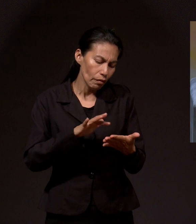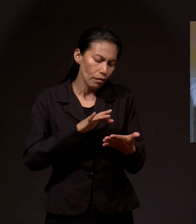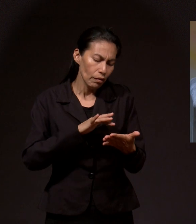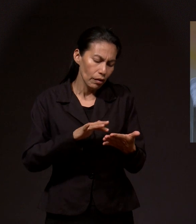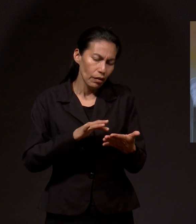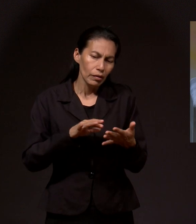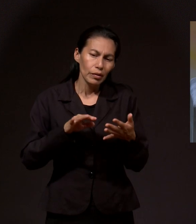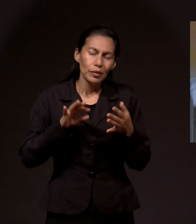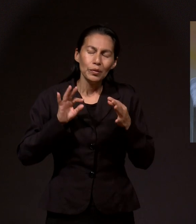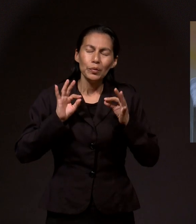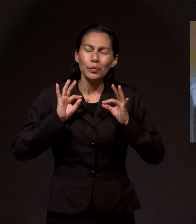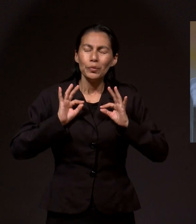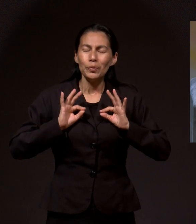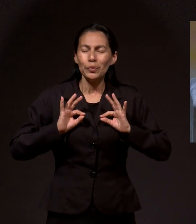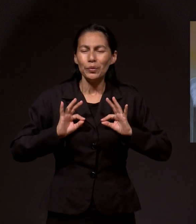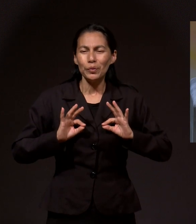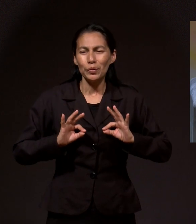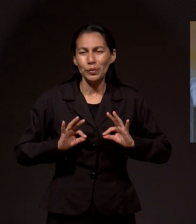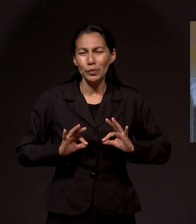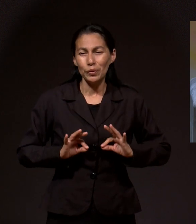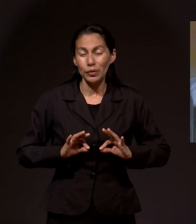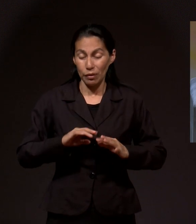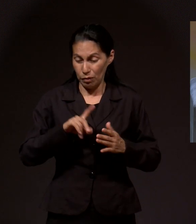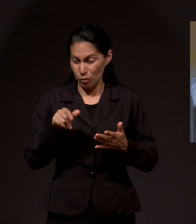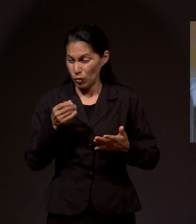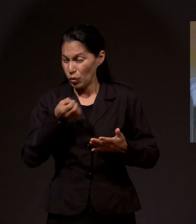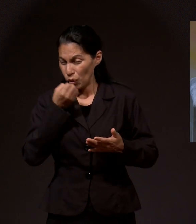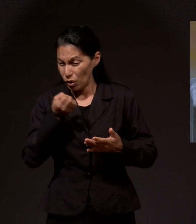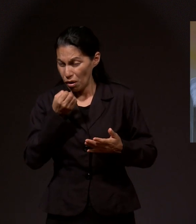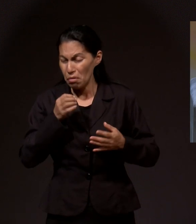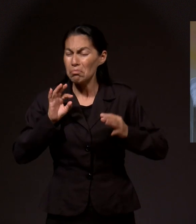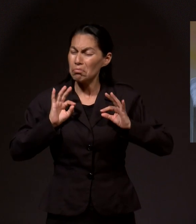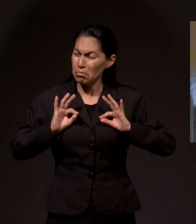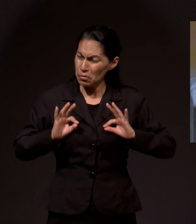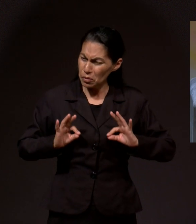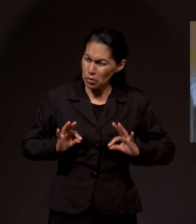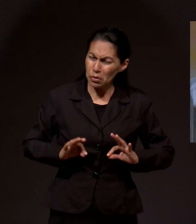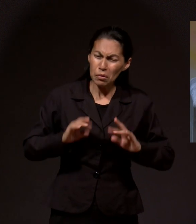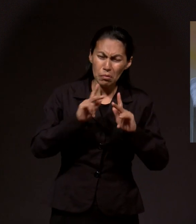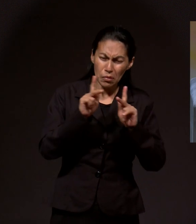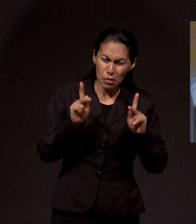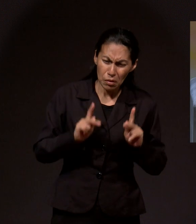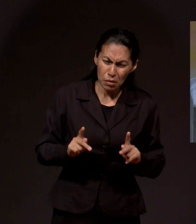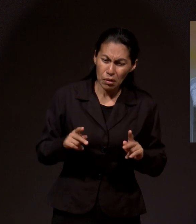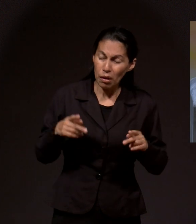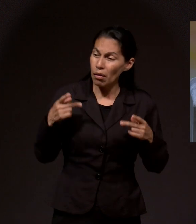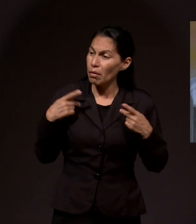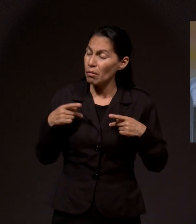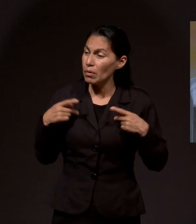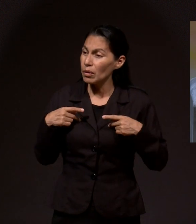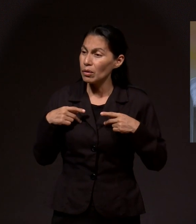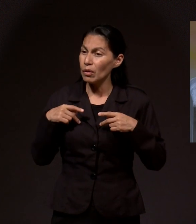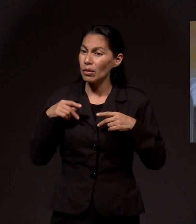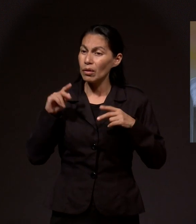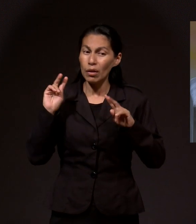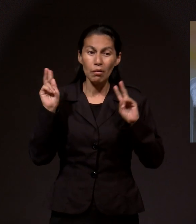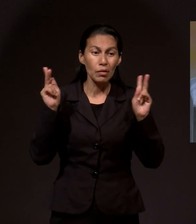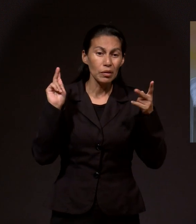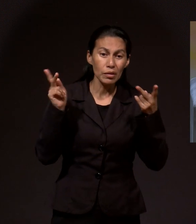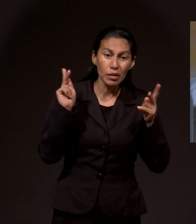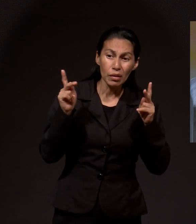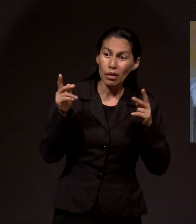recibimos tranquilidad después de haber orado. Y algunos vecinos venían con nosotros corriendo a que le leyéramos